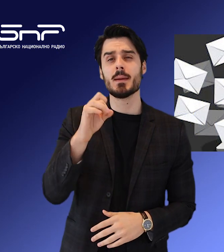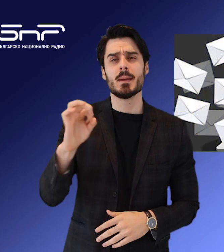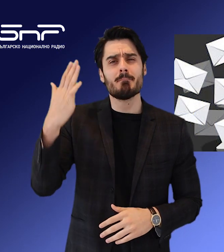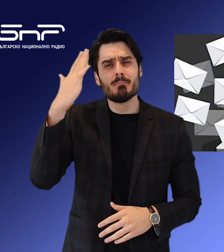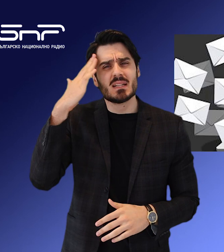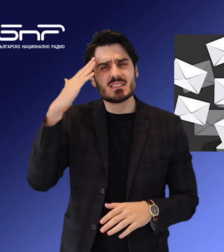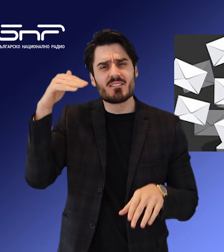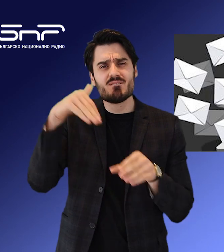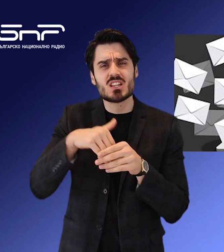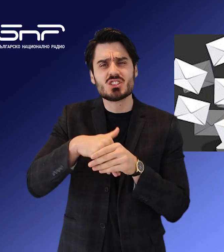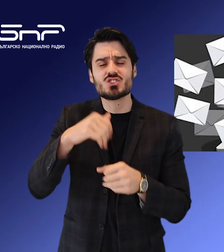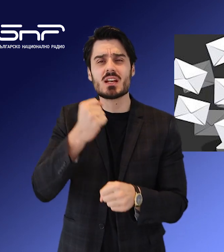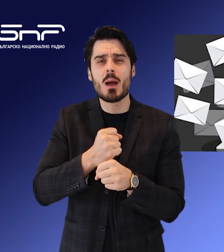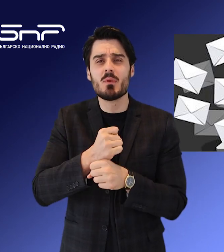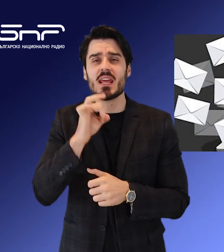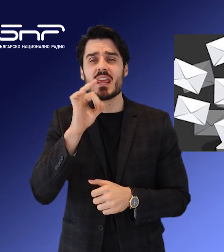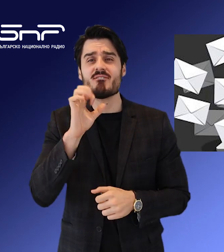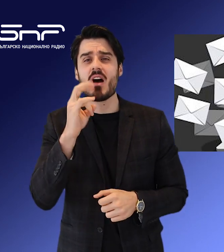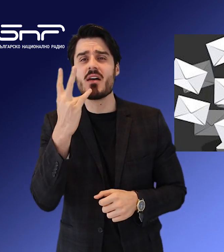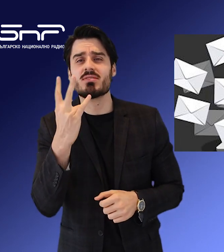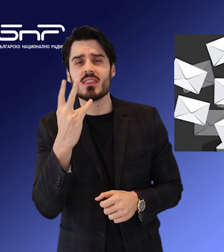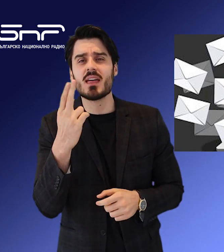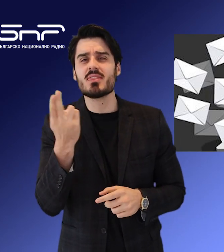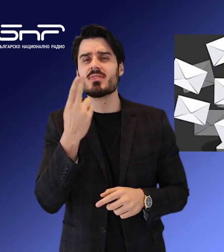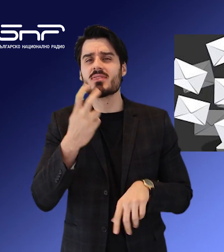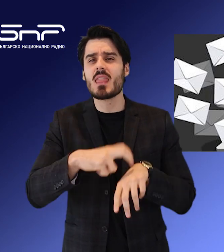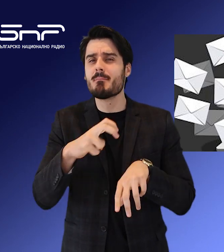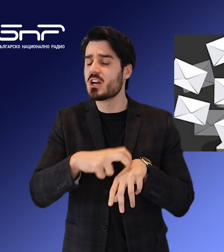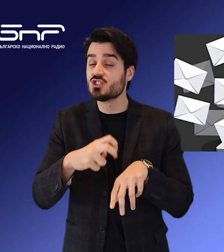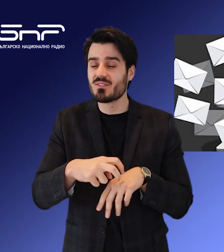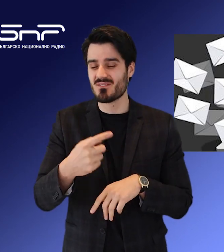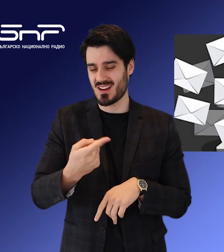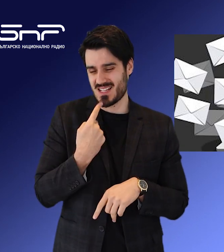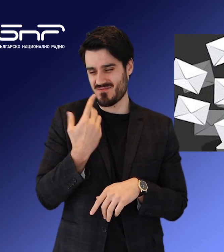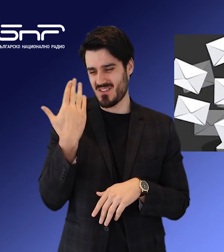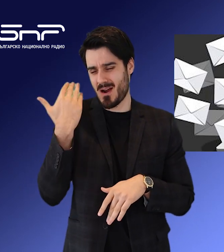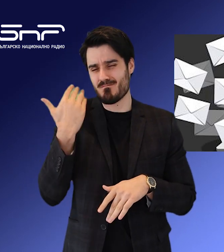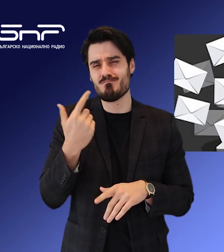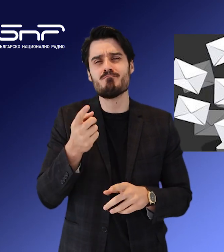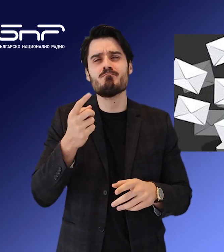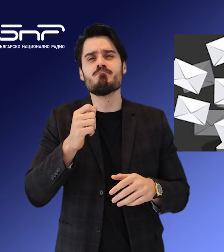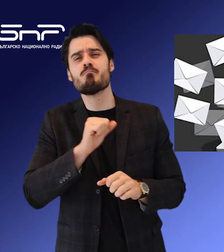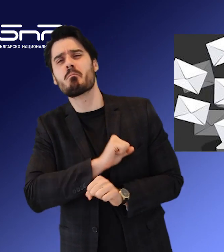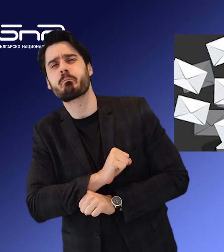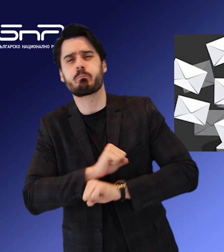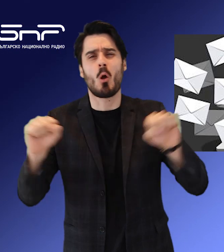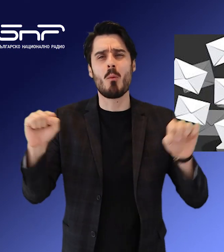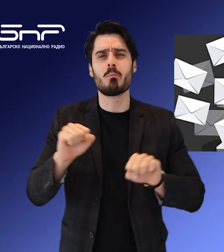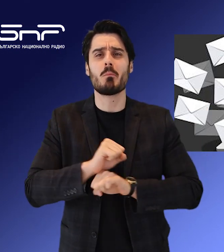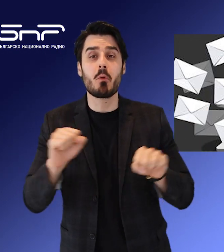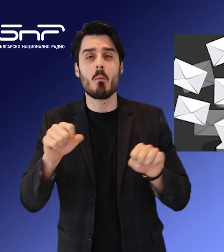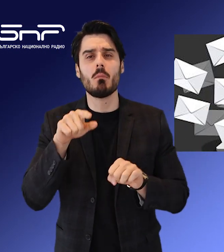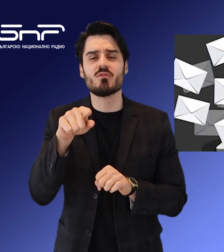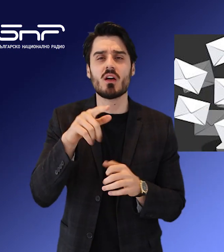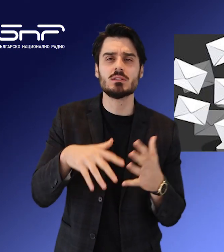и министр на вътрешните работи Иван Демерджиев заяви, че бомбените заплахи от началото на тази седмица са хибридни атаки,